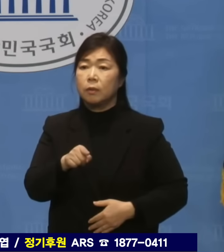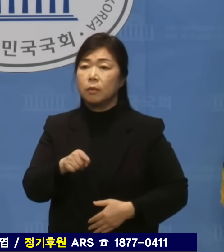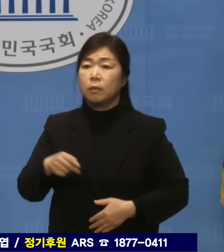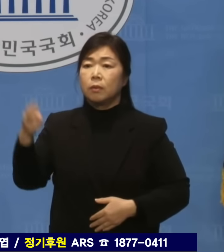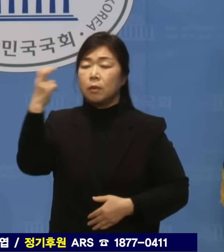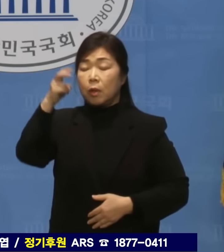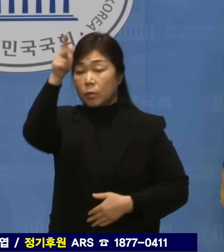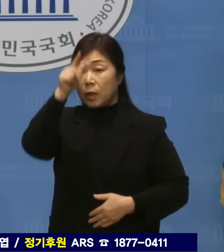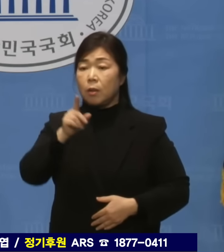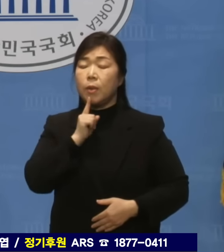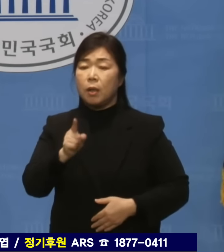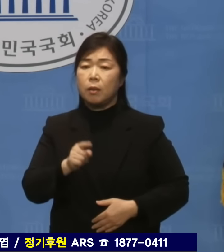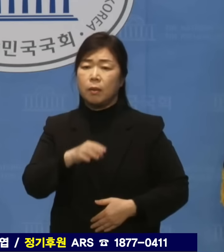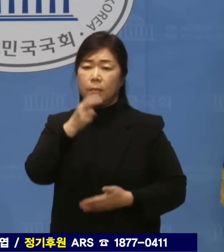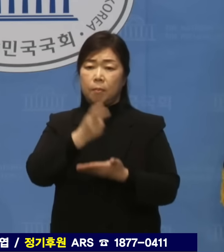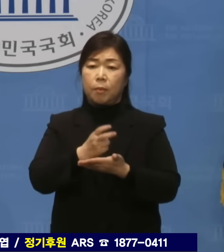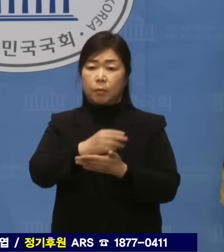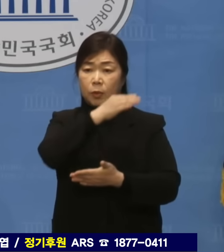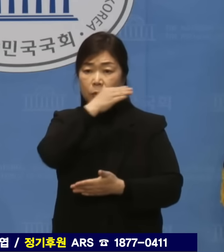공허할 뿐입니다.